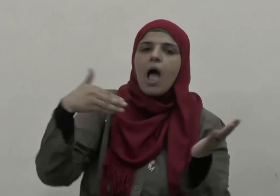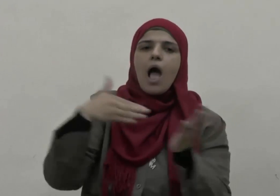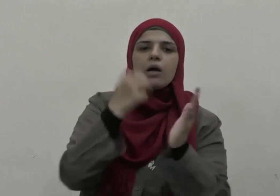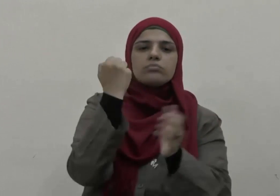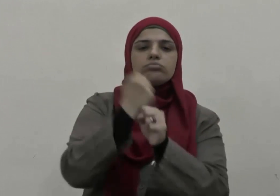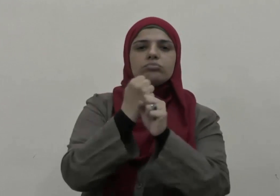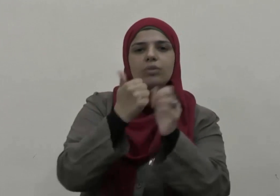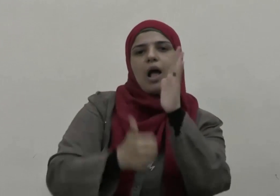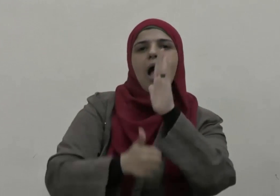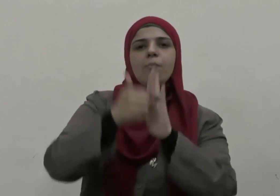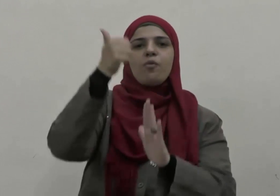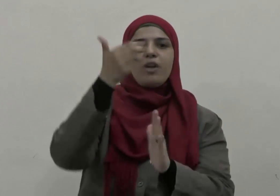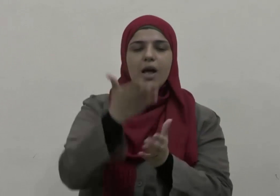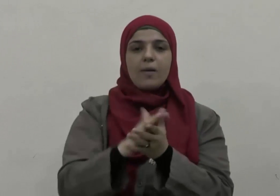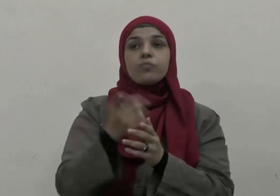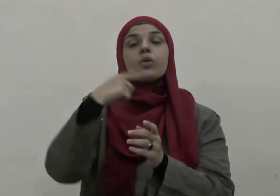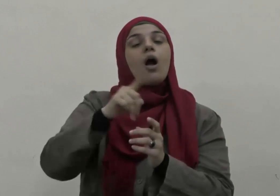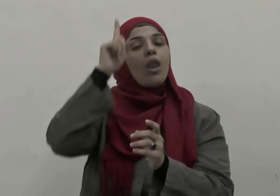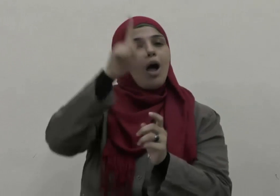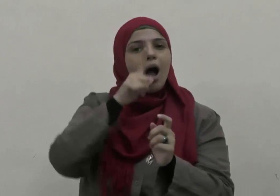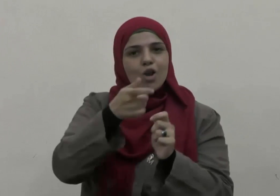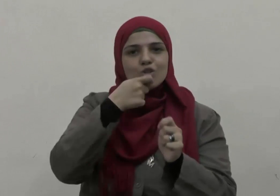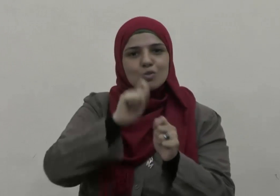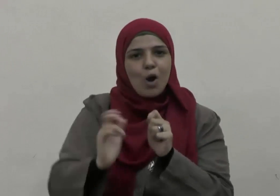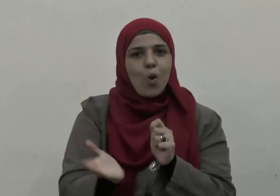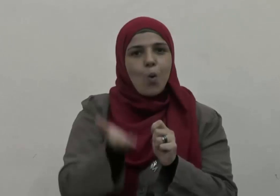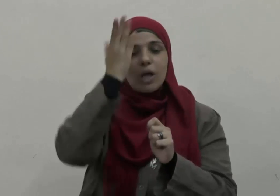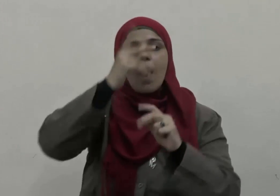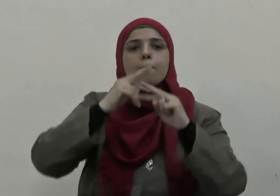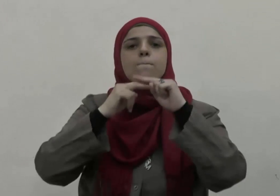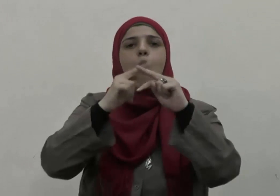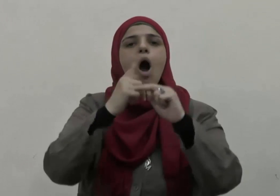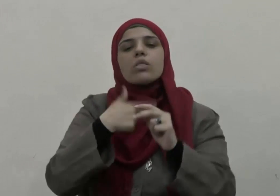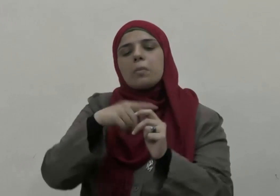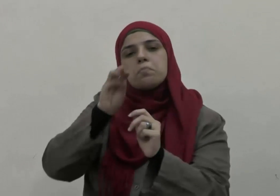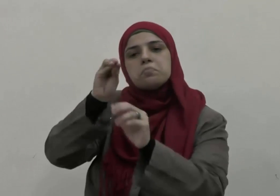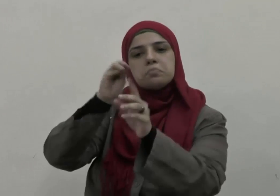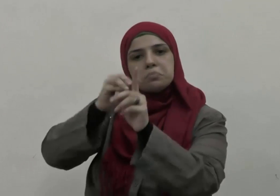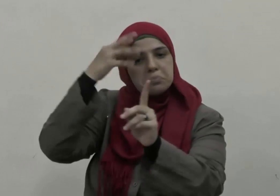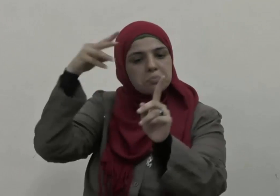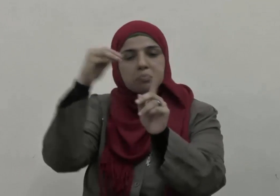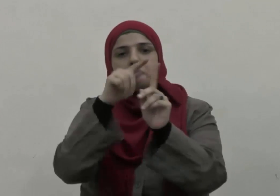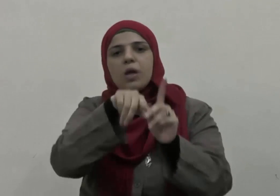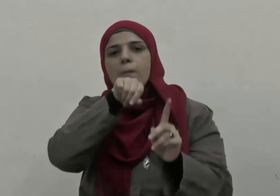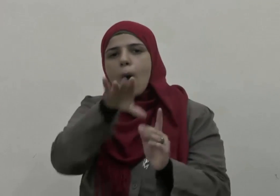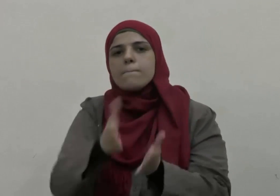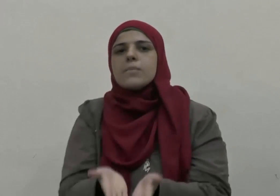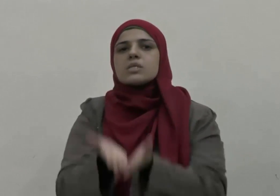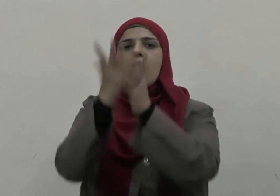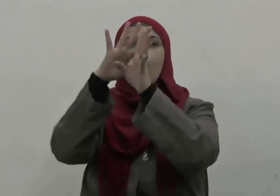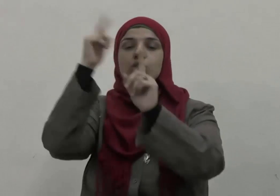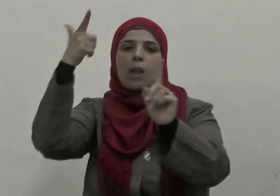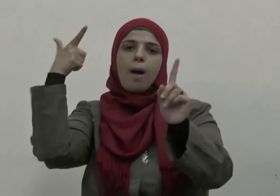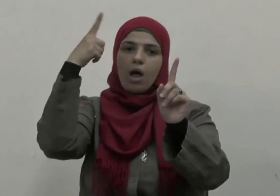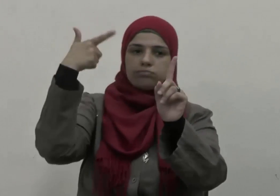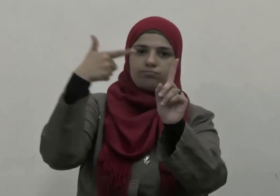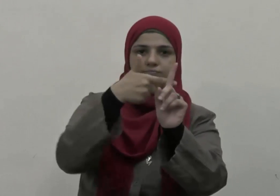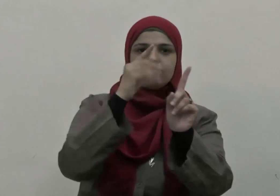تفلحون ويقول جل شأنه مخاطب النبيه صلى الله عليه وسلم